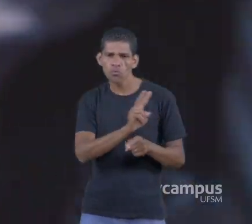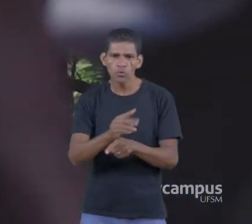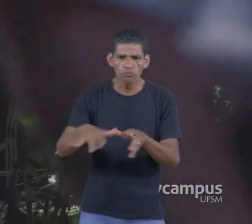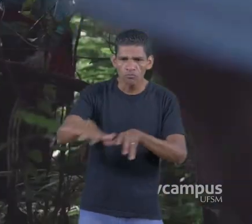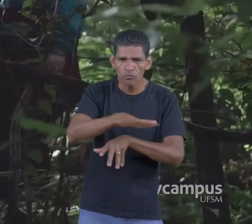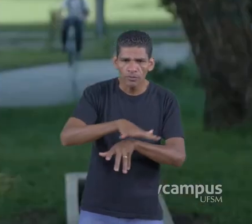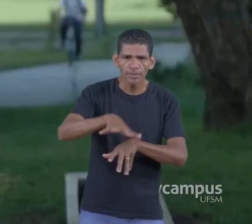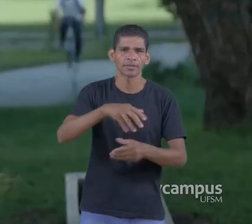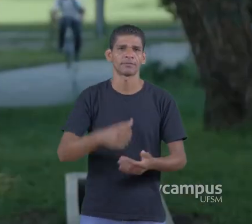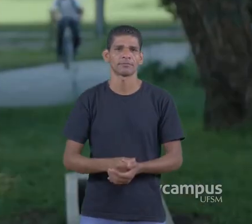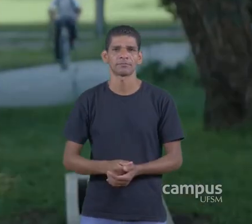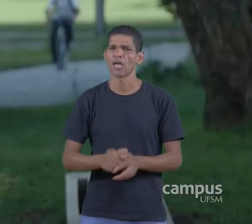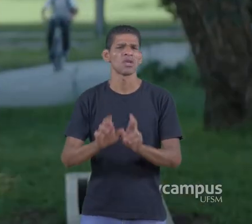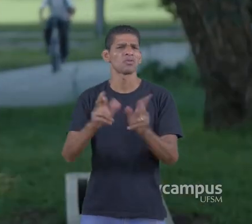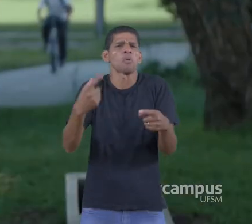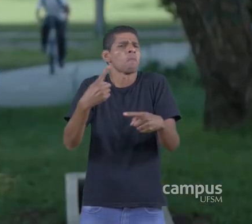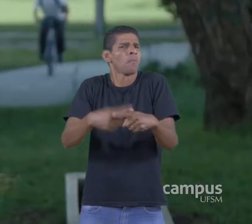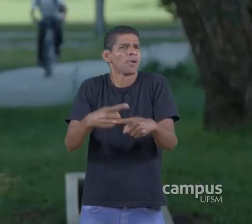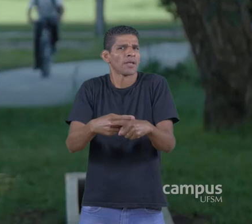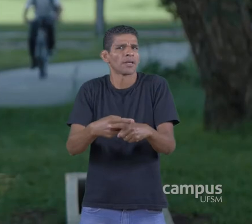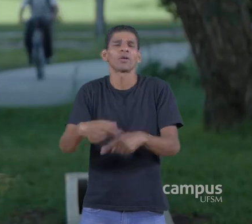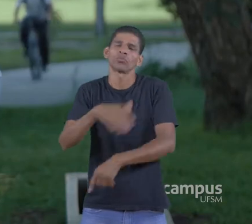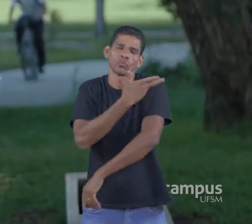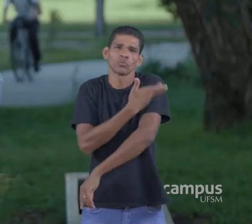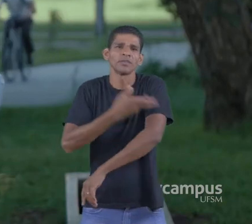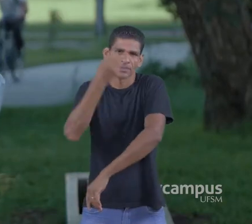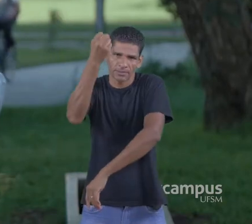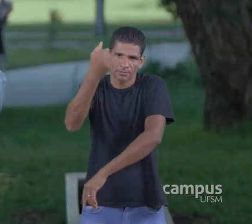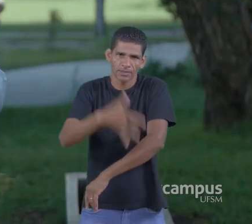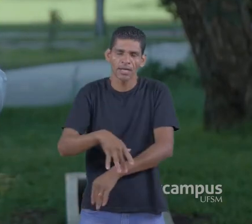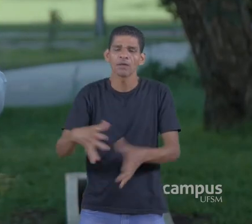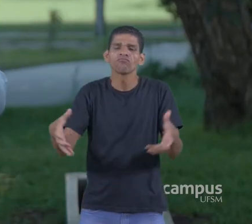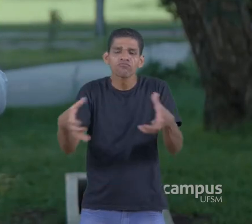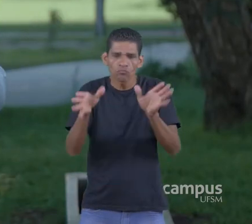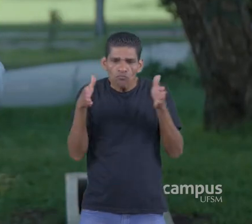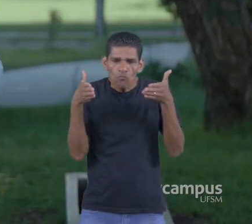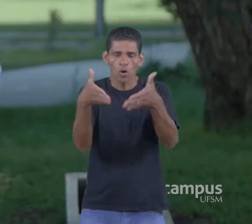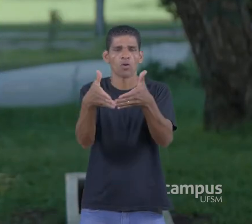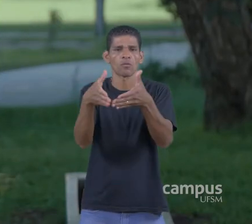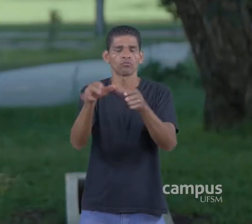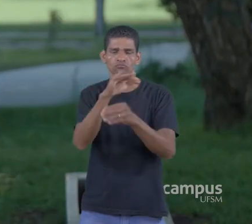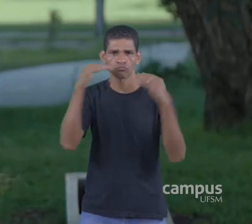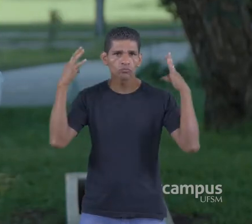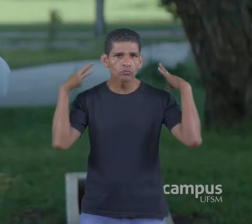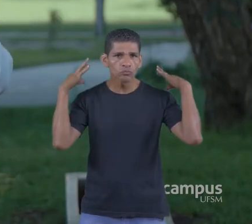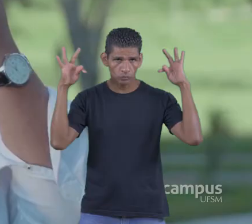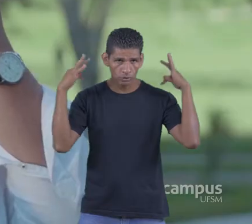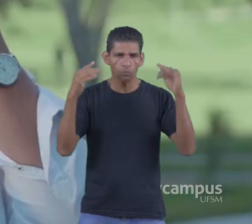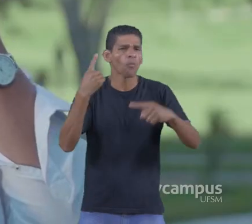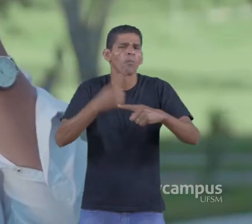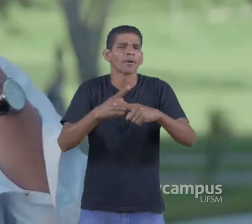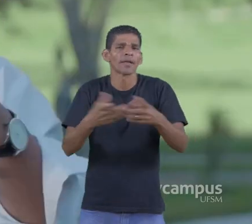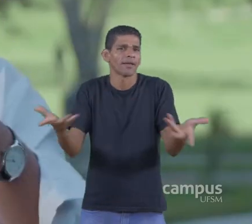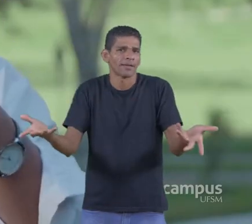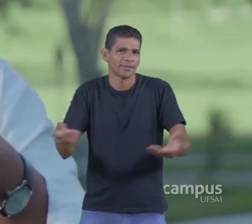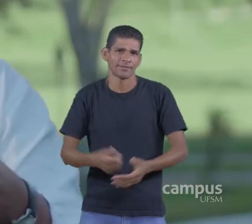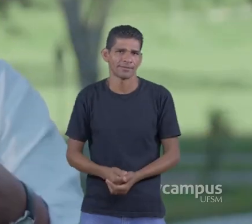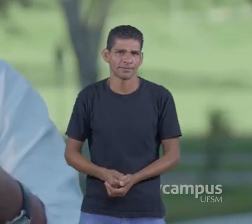turismo Diferenciado A gente costuma Dizer que é um nicho De turismo Porque ele é um turismo